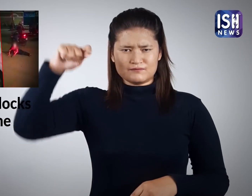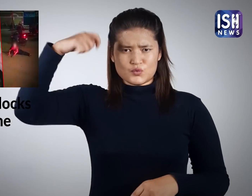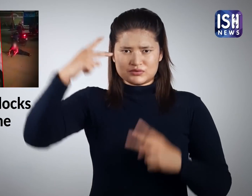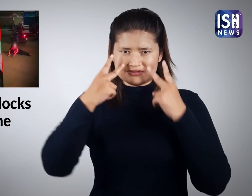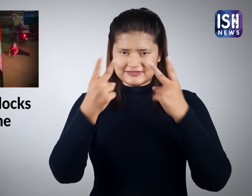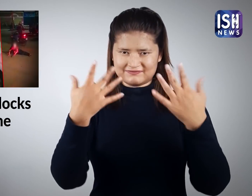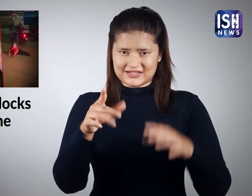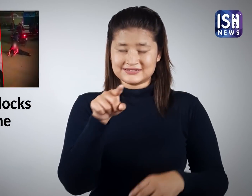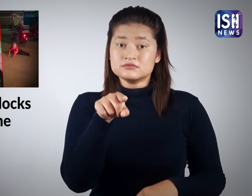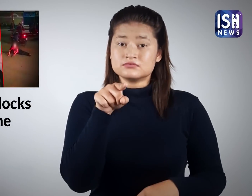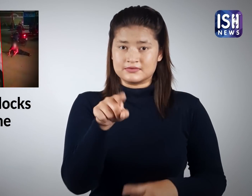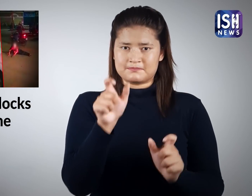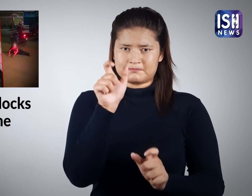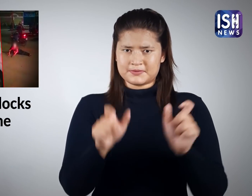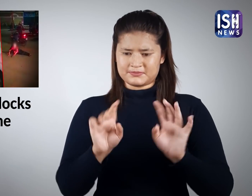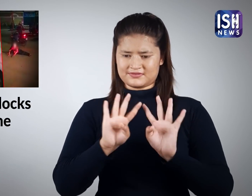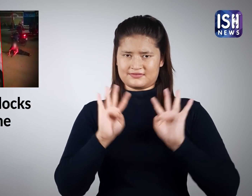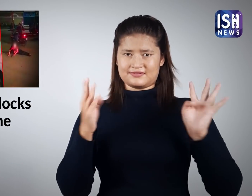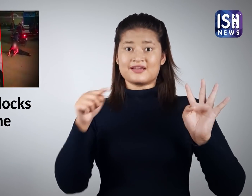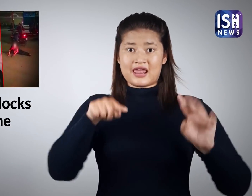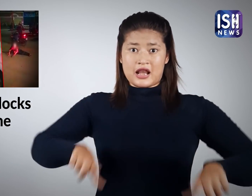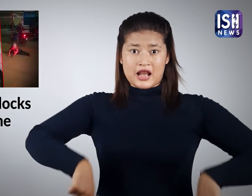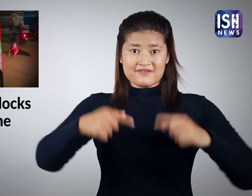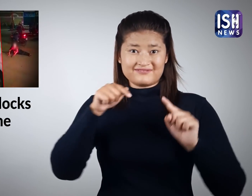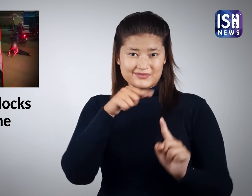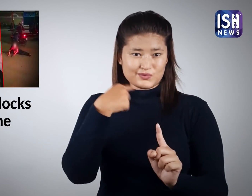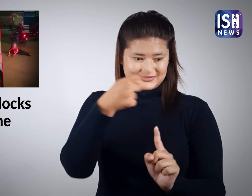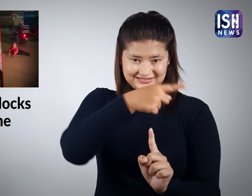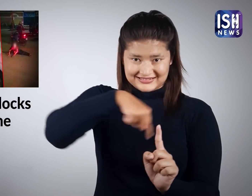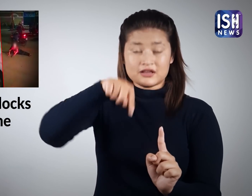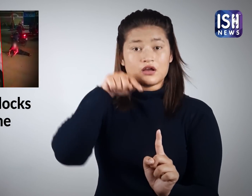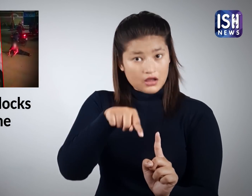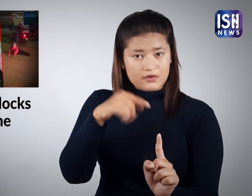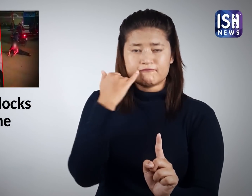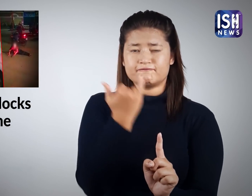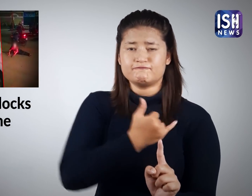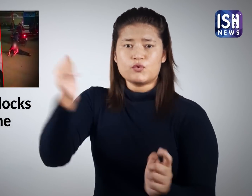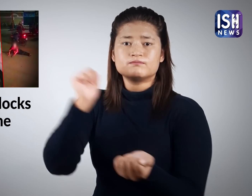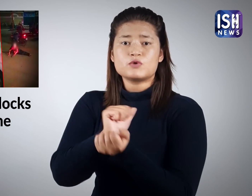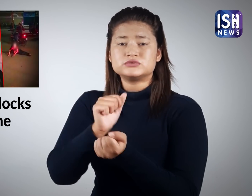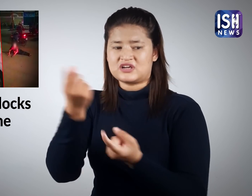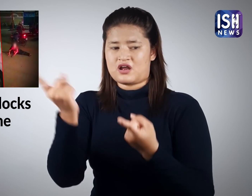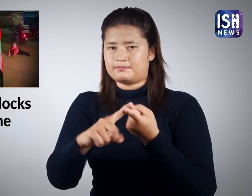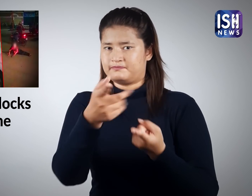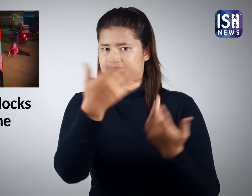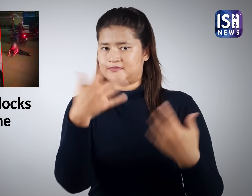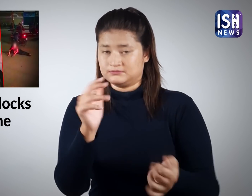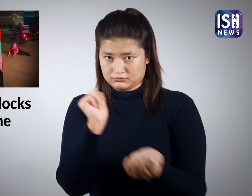इसके बाद सानिया लोगों ने पुलिस को फोन किया, जिसके बाद पुलिस मौके पर पहुँच गई।